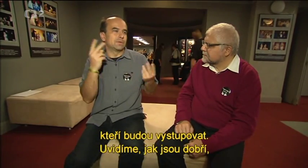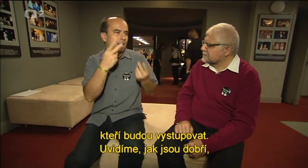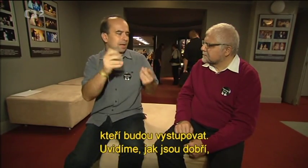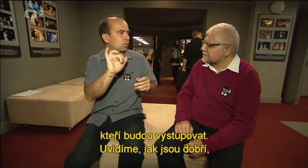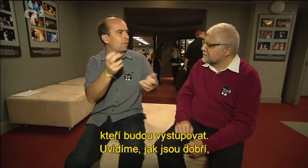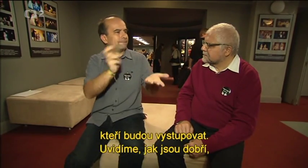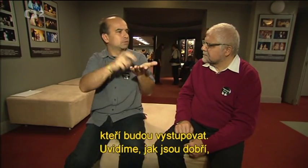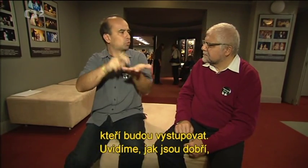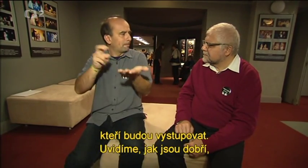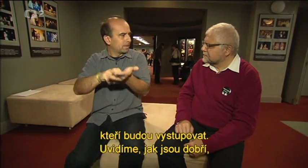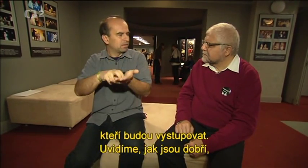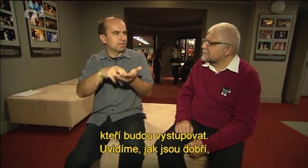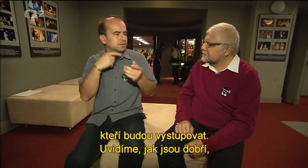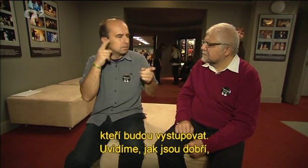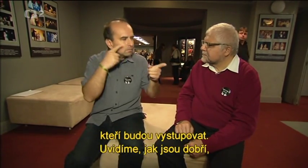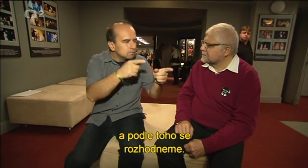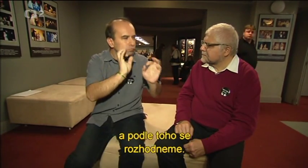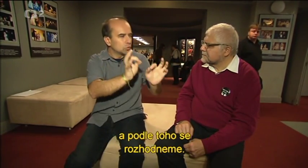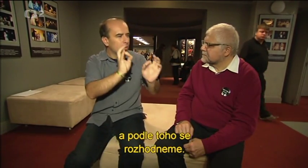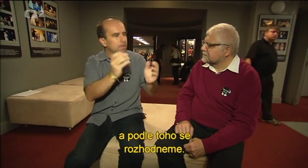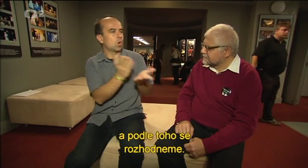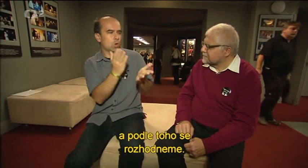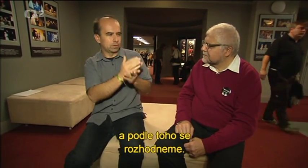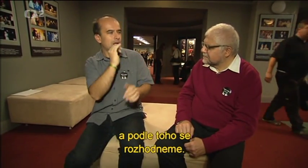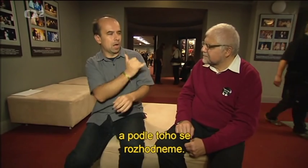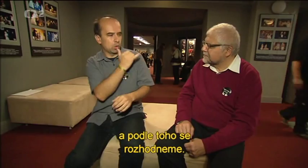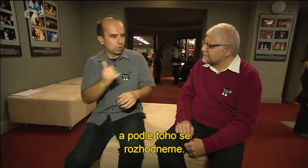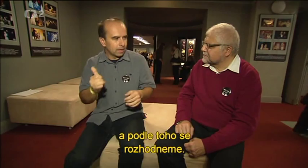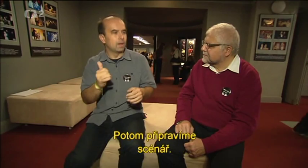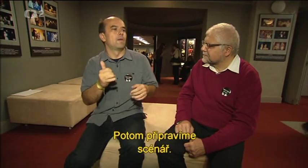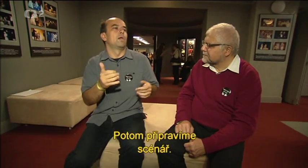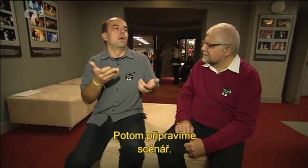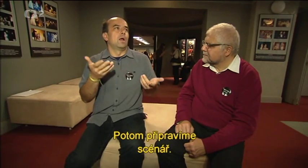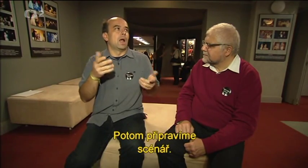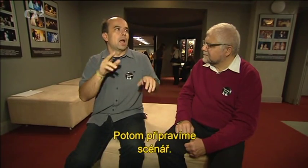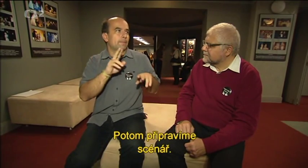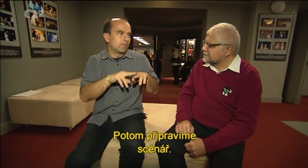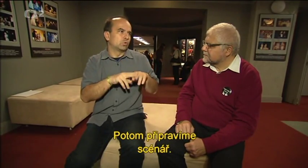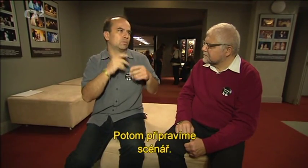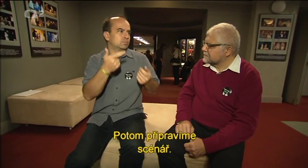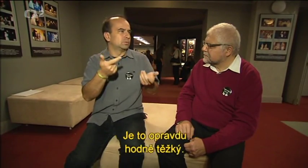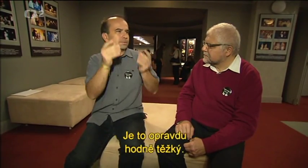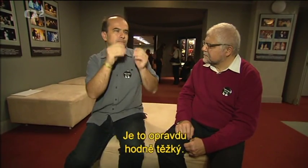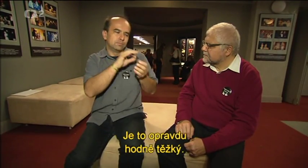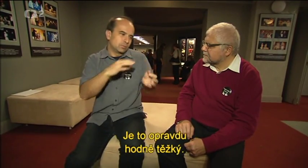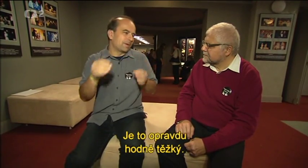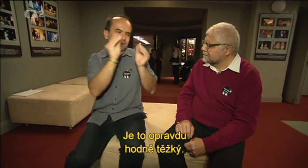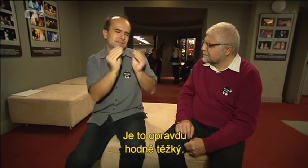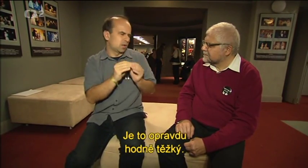Uvidíme, jak jsou dobří a podle toho se rozhodneme. Potom připravíme scénář. Je to opravdu hodně těžký.